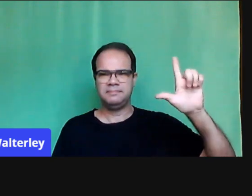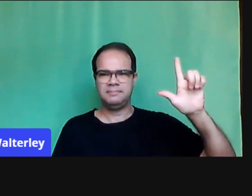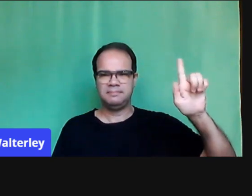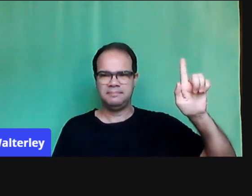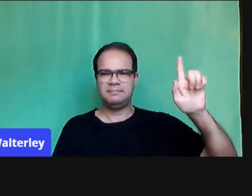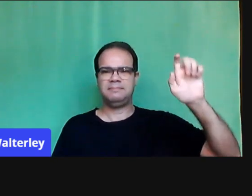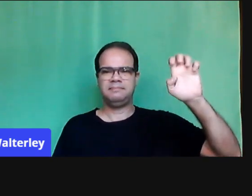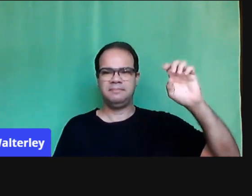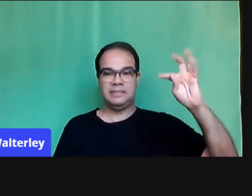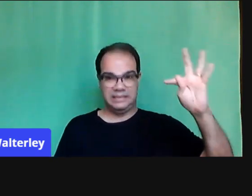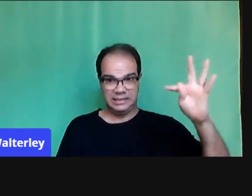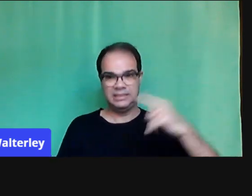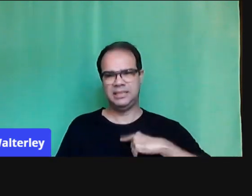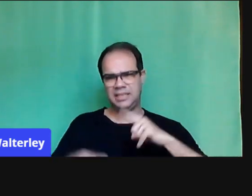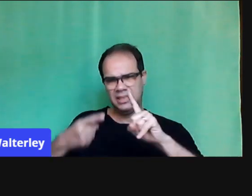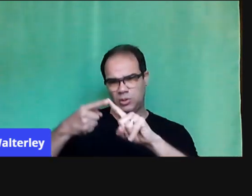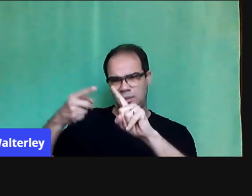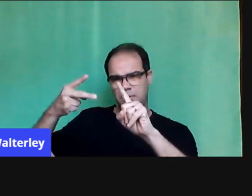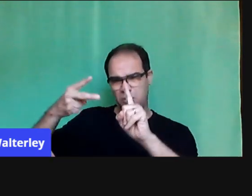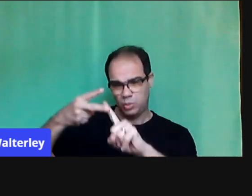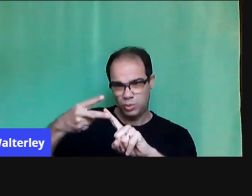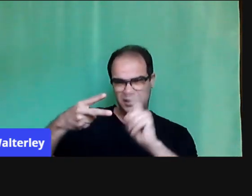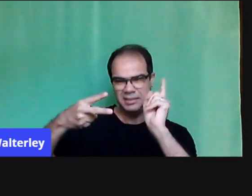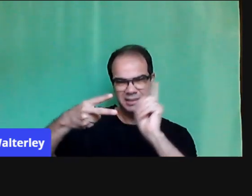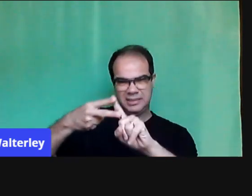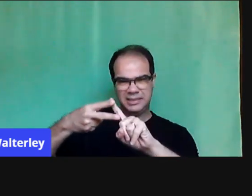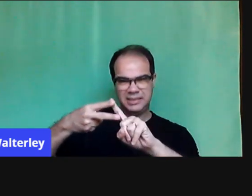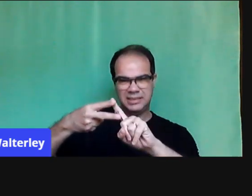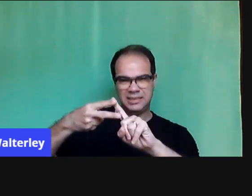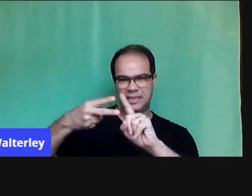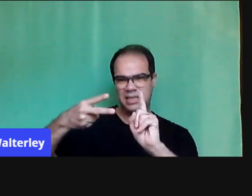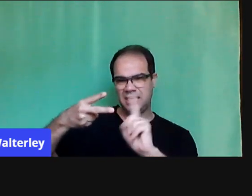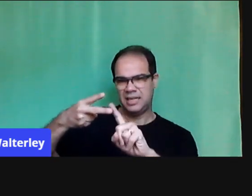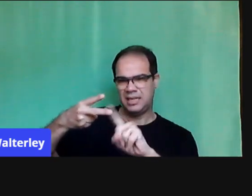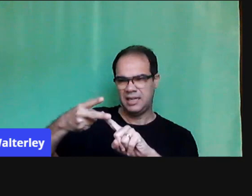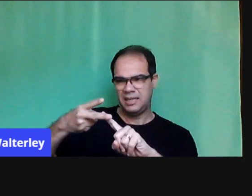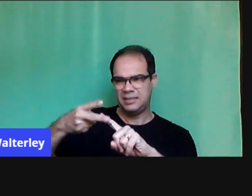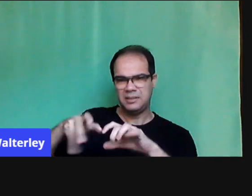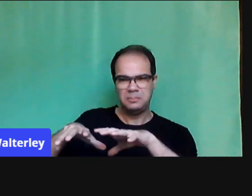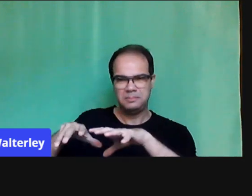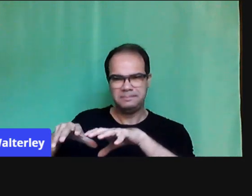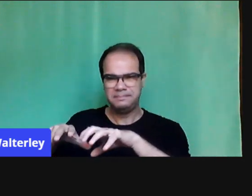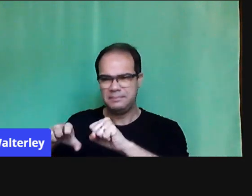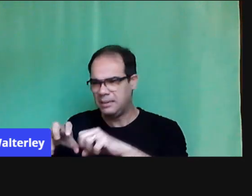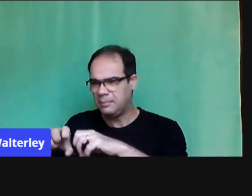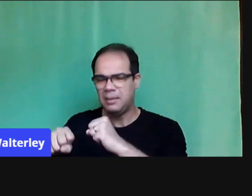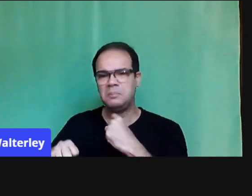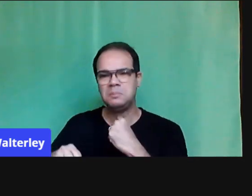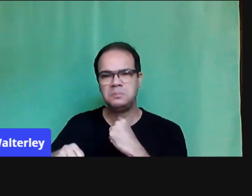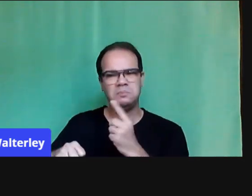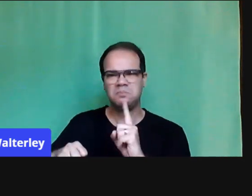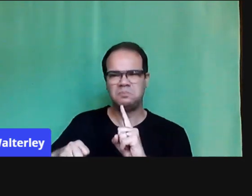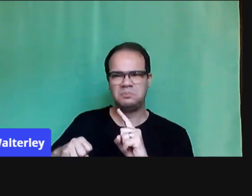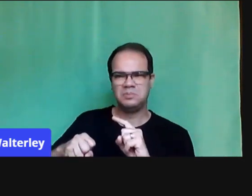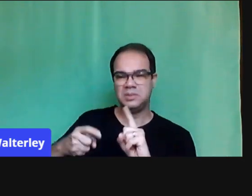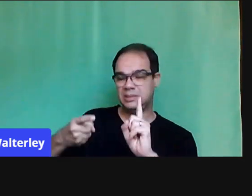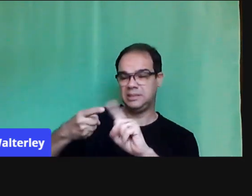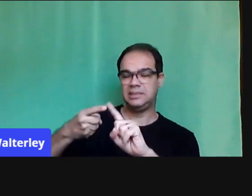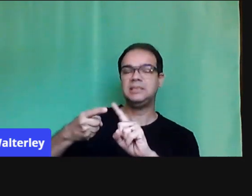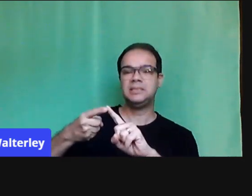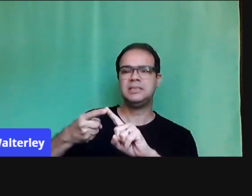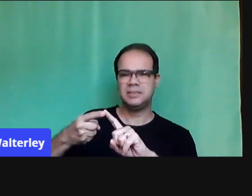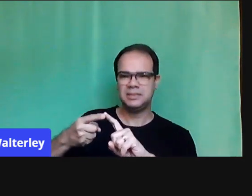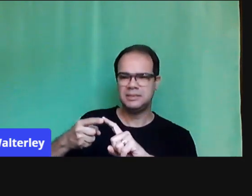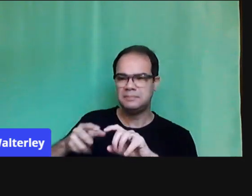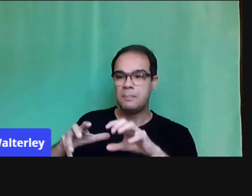A experiência física e a experiência abstrata, né? E para nós, na educação